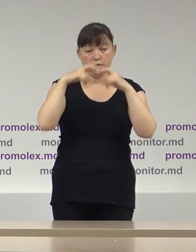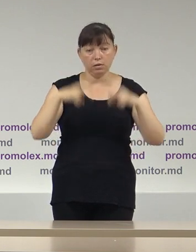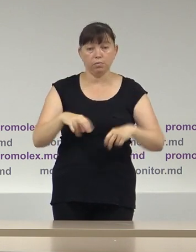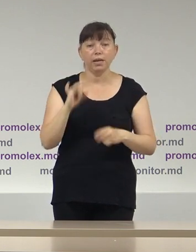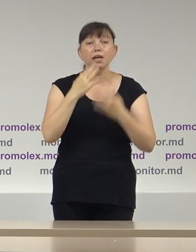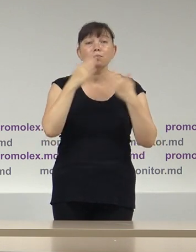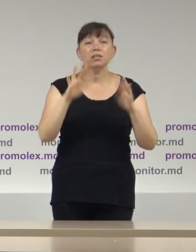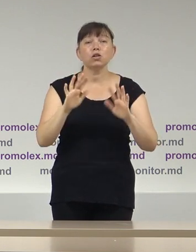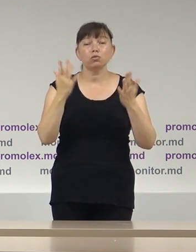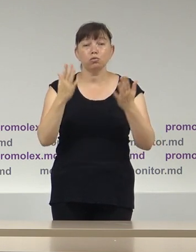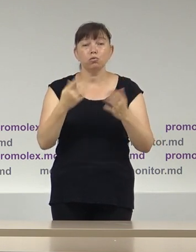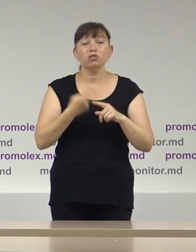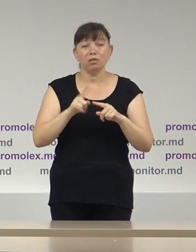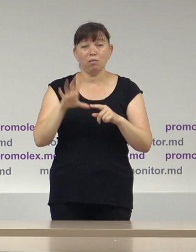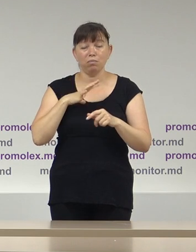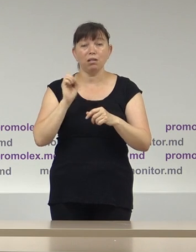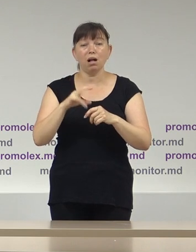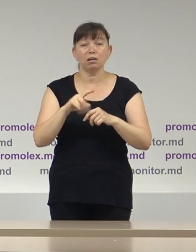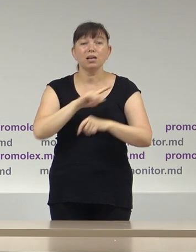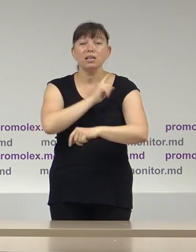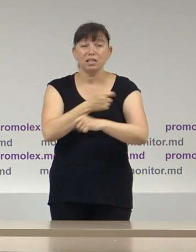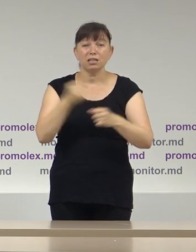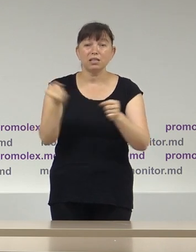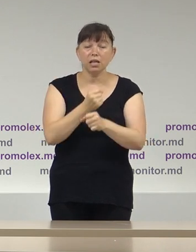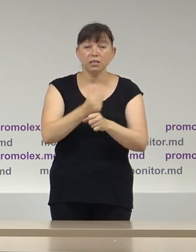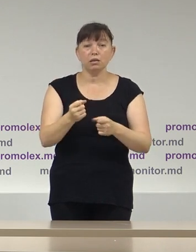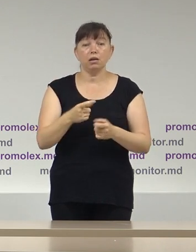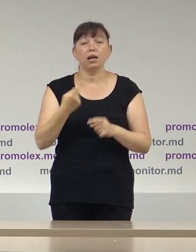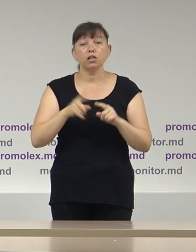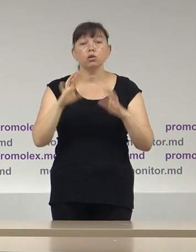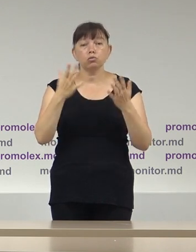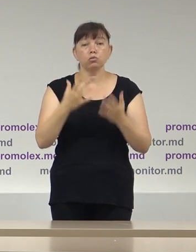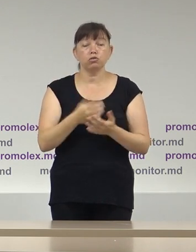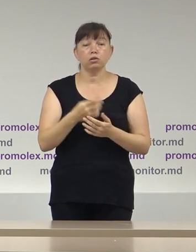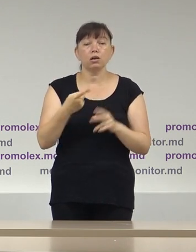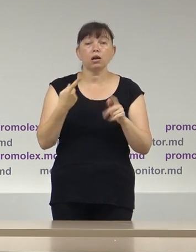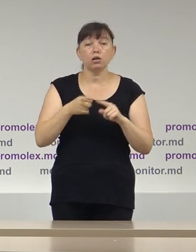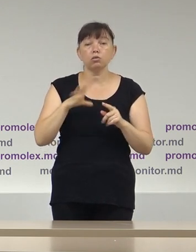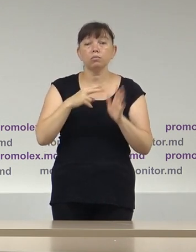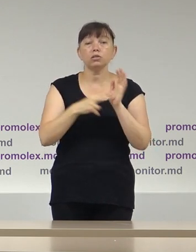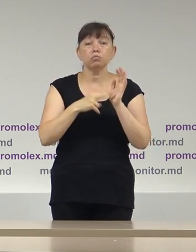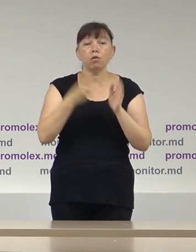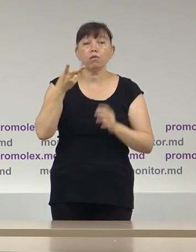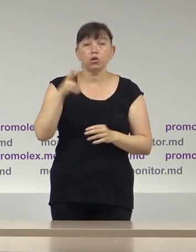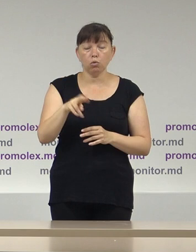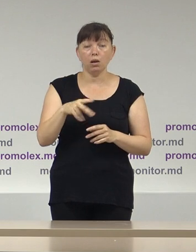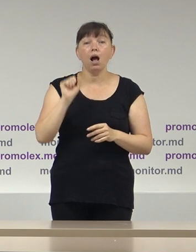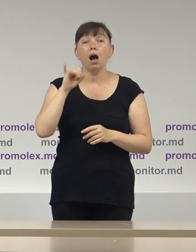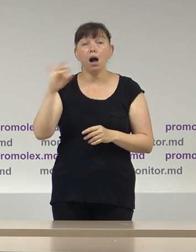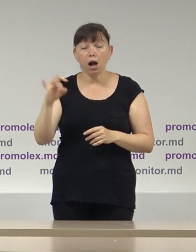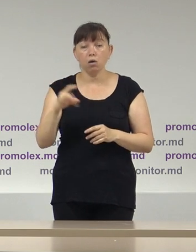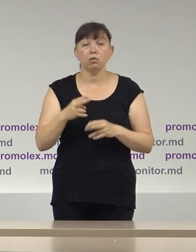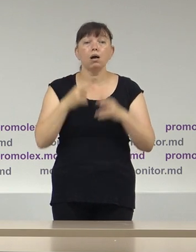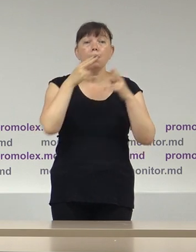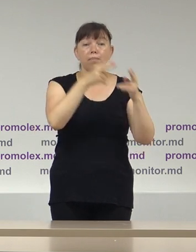Și ultimul caz de violență în campanie electorală vorbind despre cazul consumat pe 7 iulie când reprezentanții AUR s-au